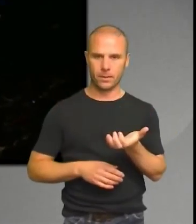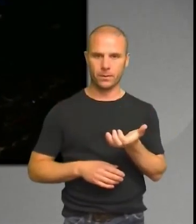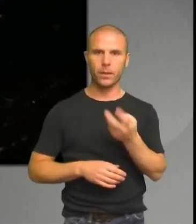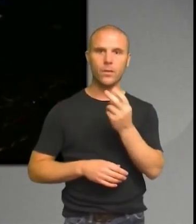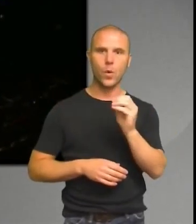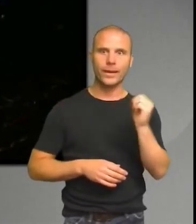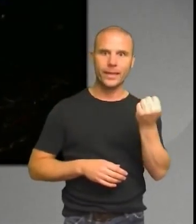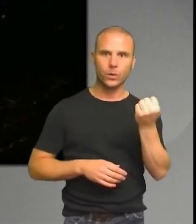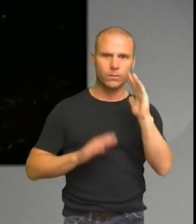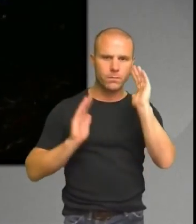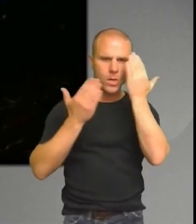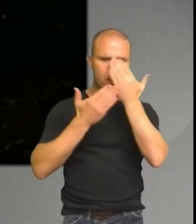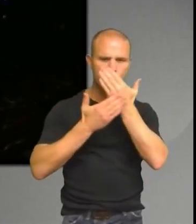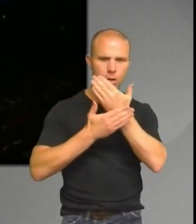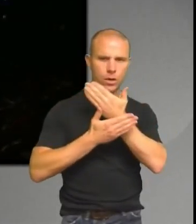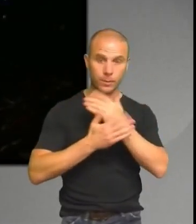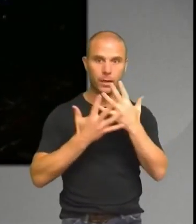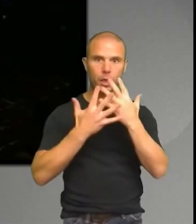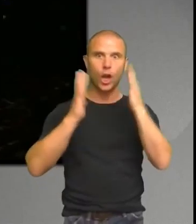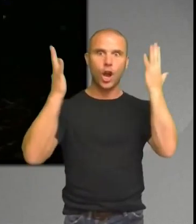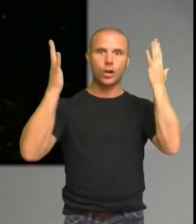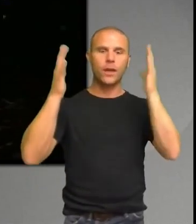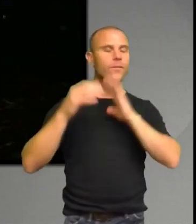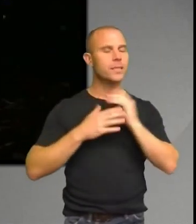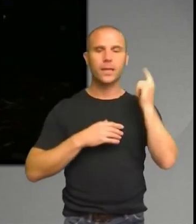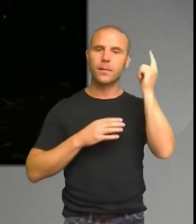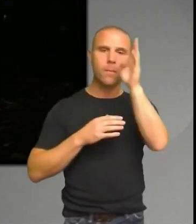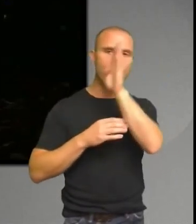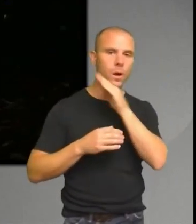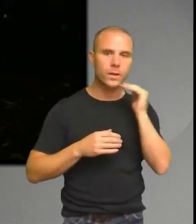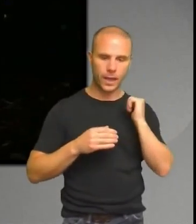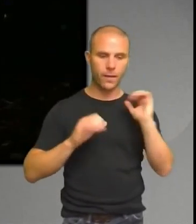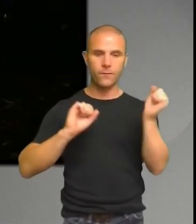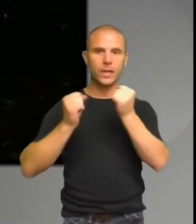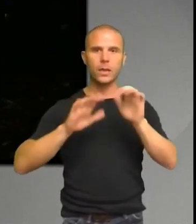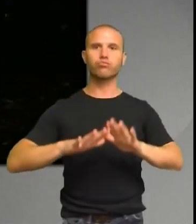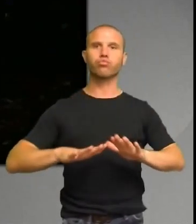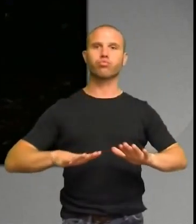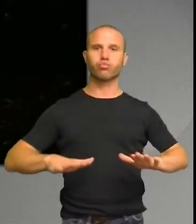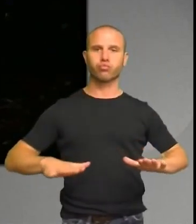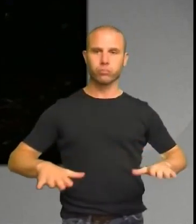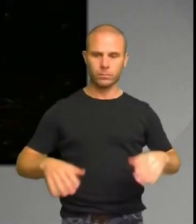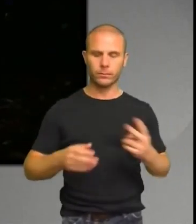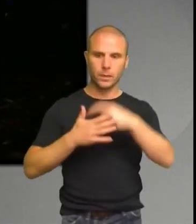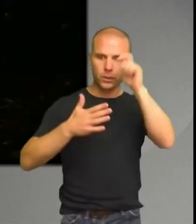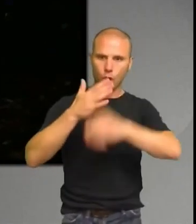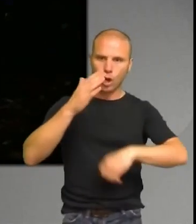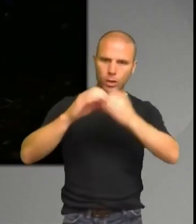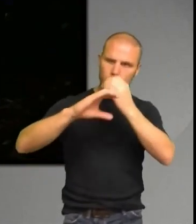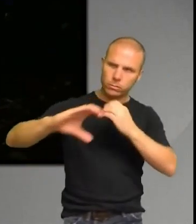mörkt. Det var klart. Det var ingen mån. Det var vindstilla. Och vi satte igång teleskopet. Vi ryckte in den på